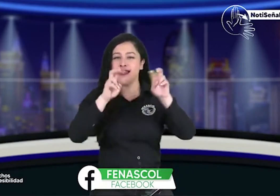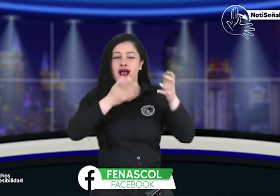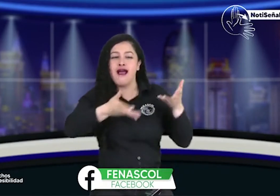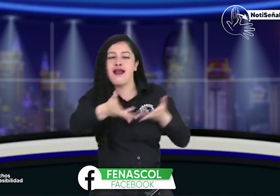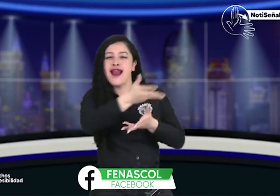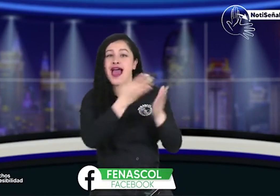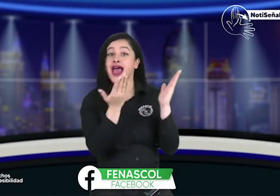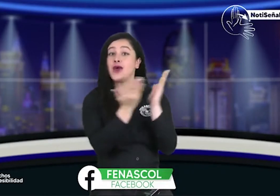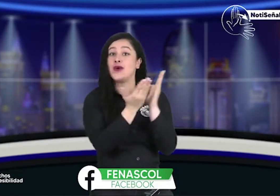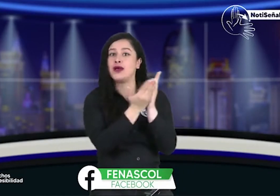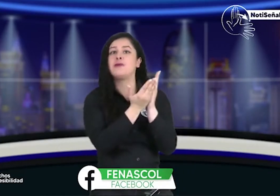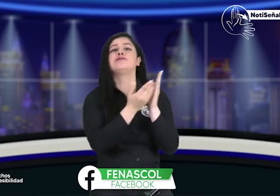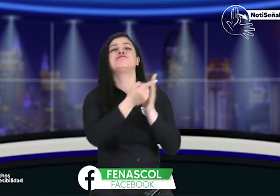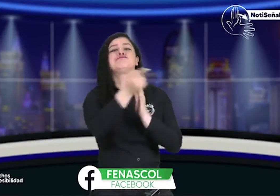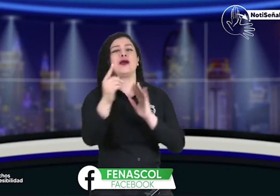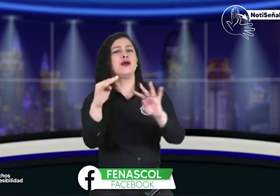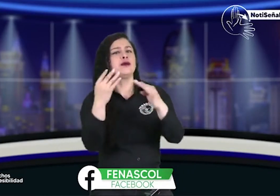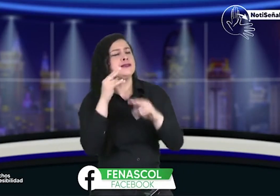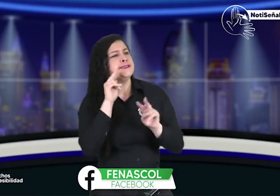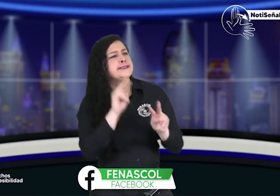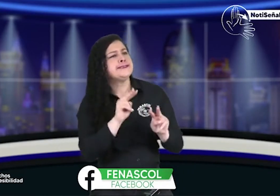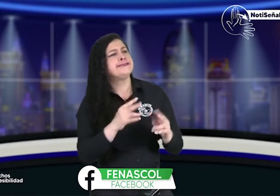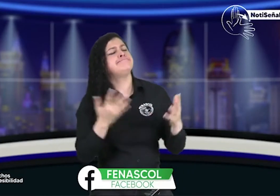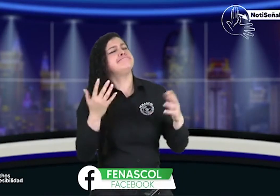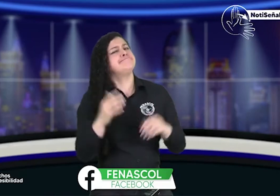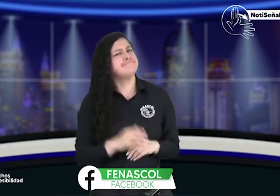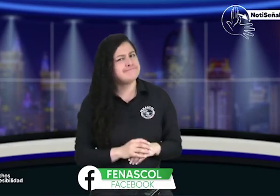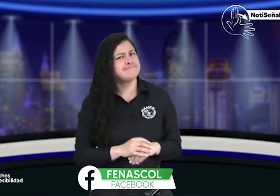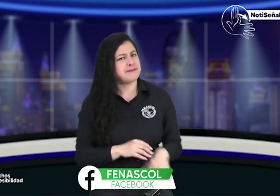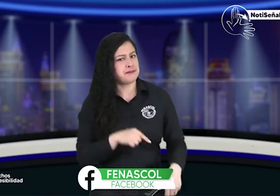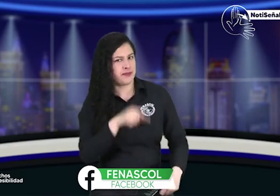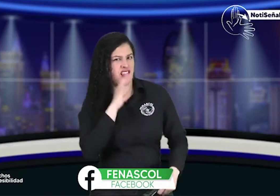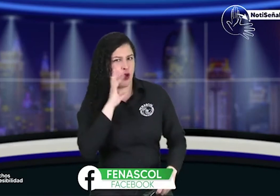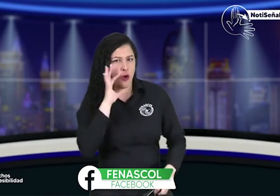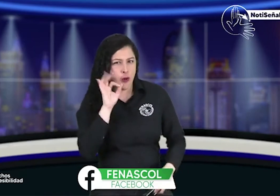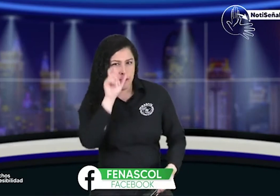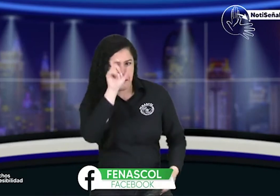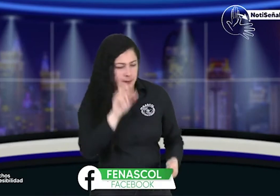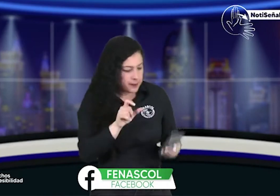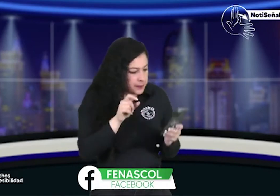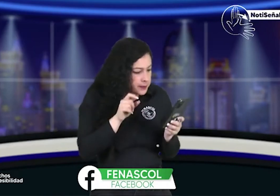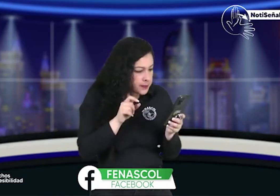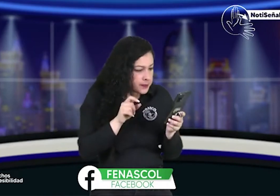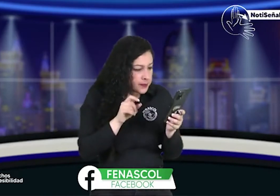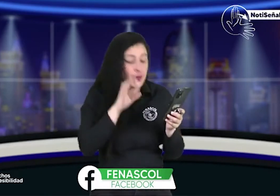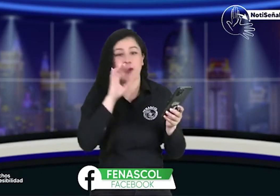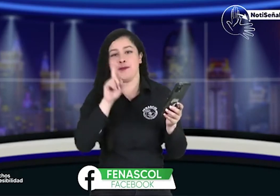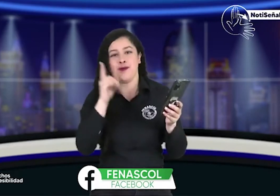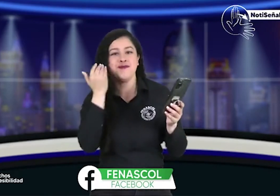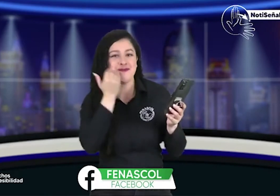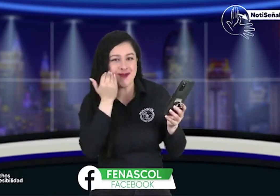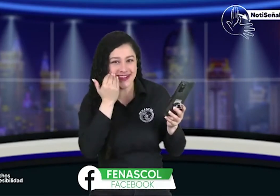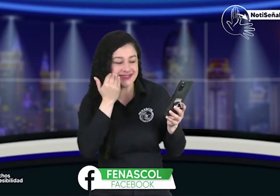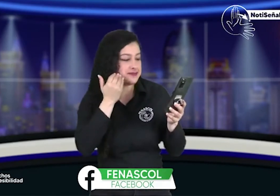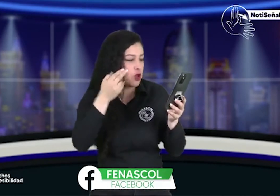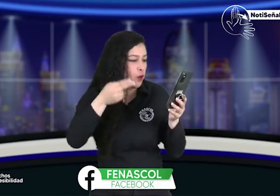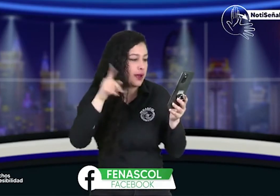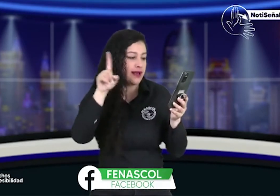en relación al tema que se está hablando de educación y las personas que nos ven nos cuentan una